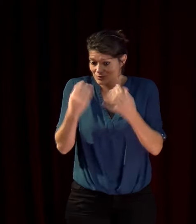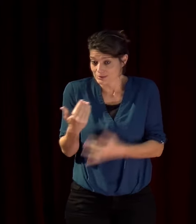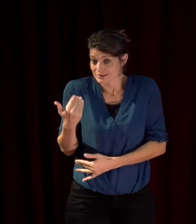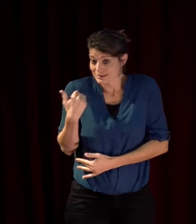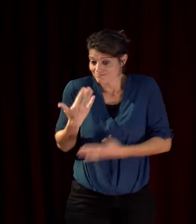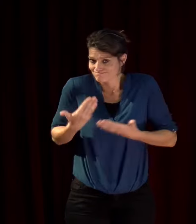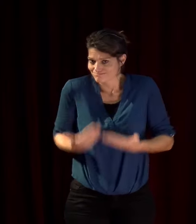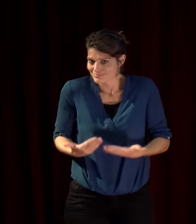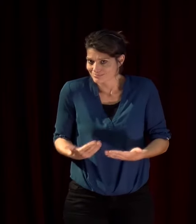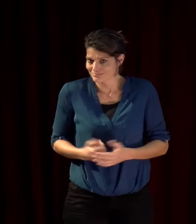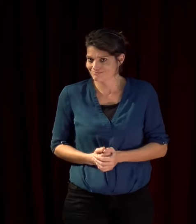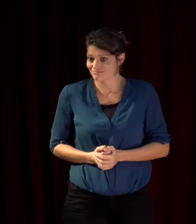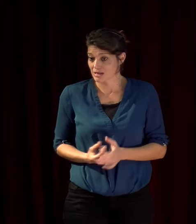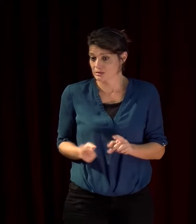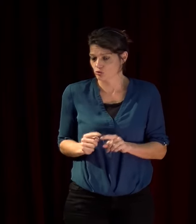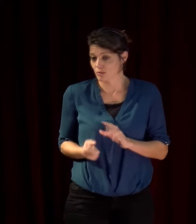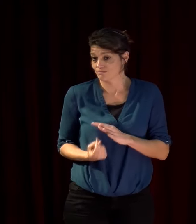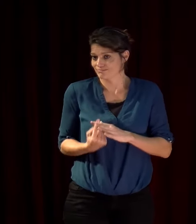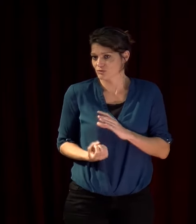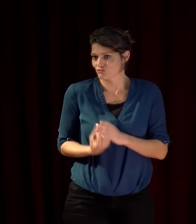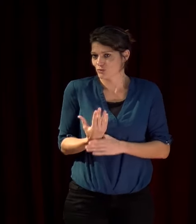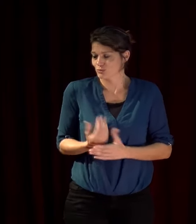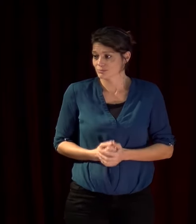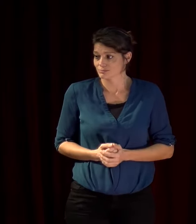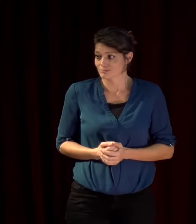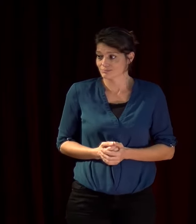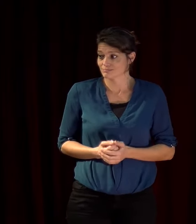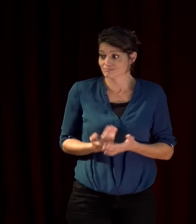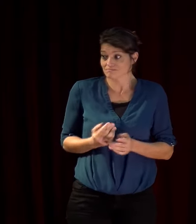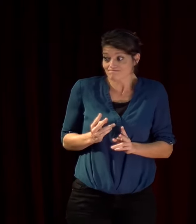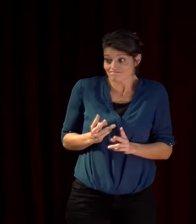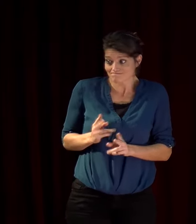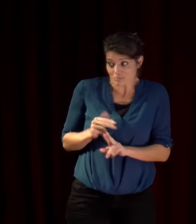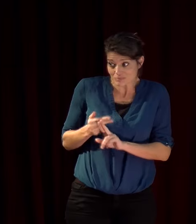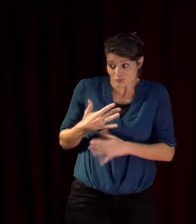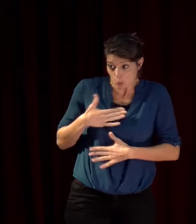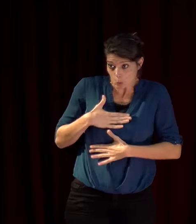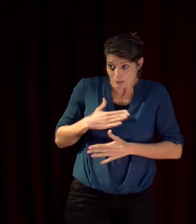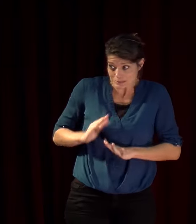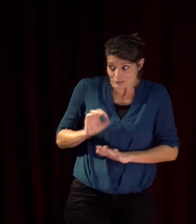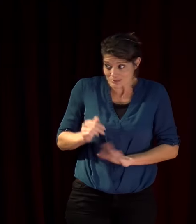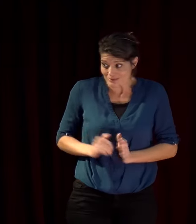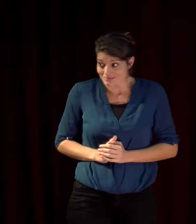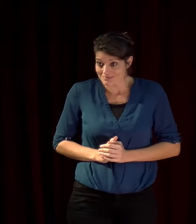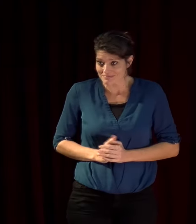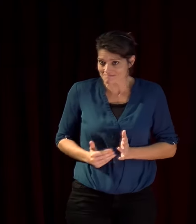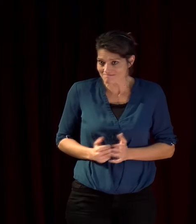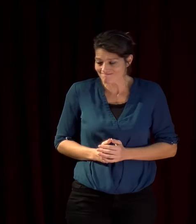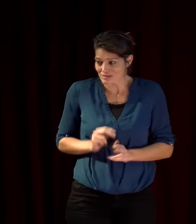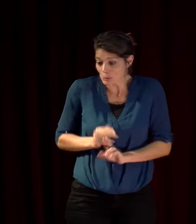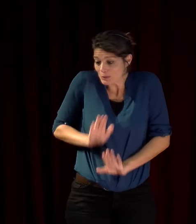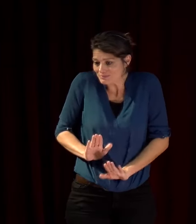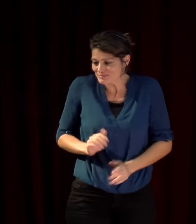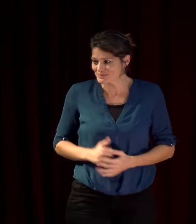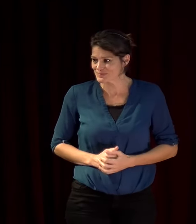si vous voulez pas c'est pas une nouveauté voilà c'est tout je ne sais pas si ça vous satisfait ma réponse mais c'est comme ça